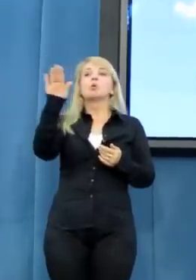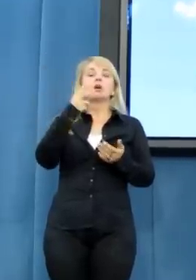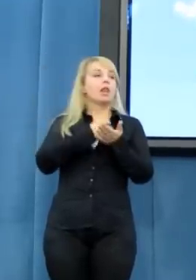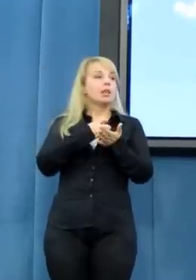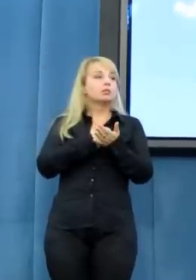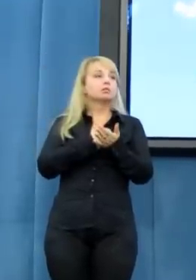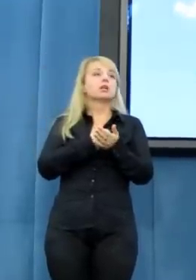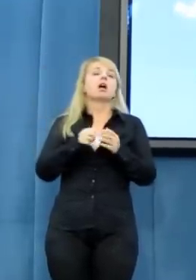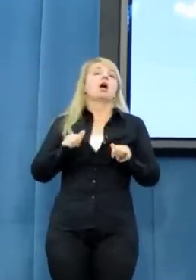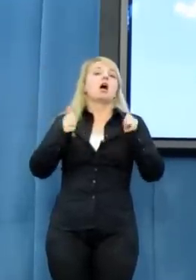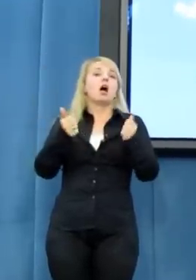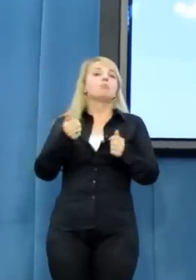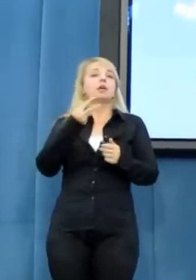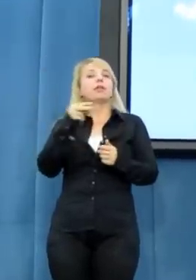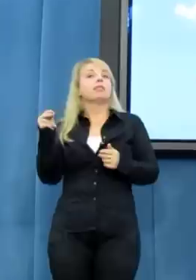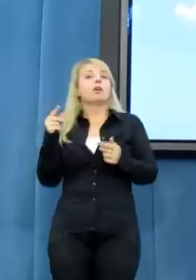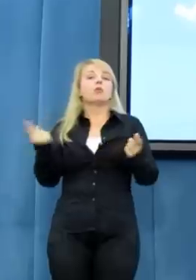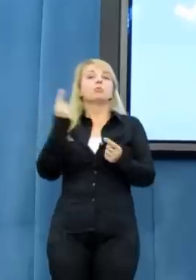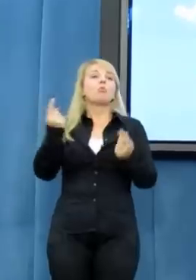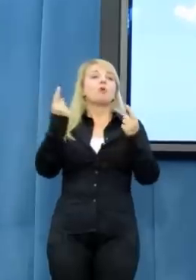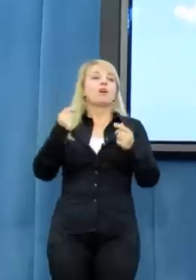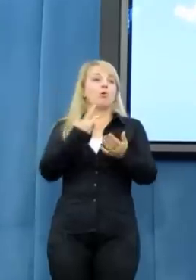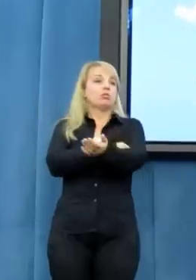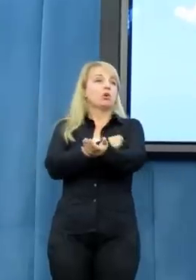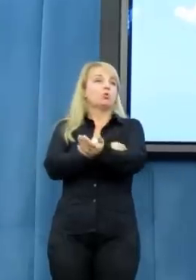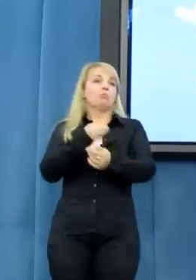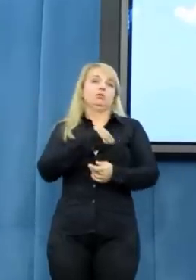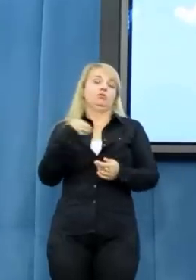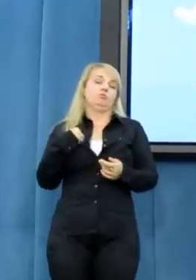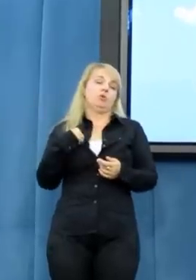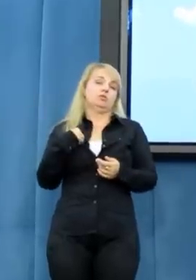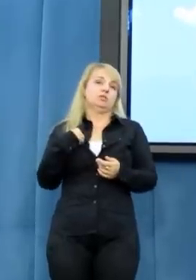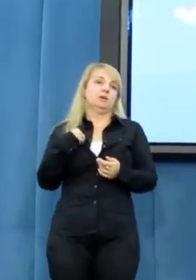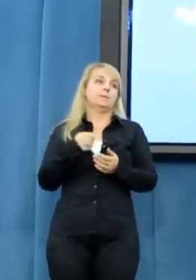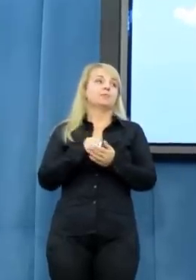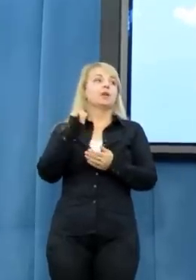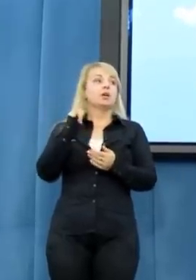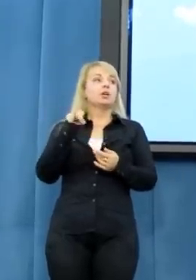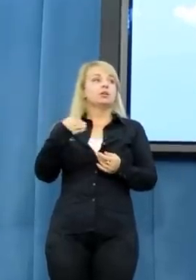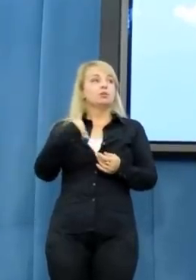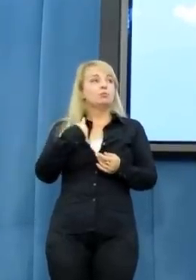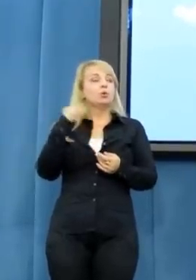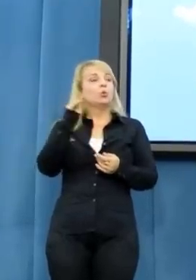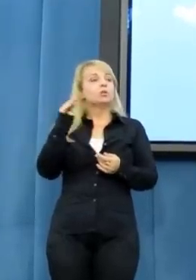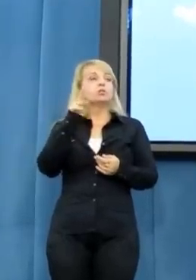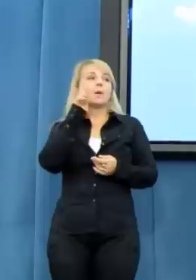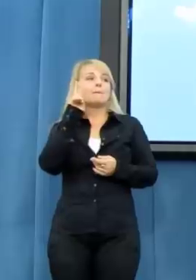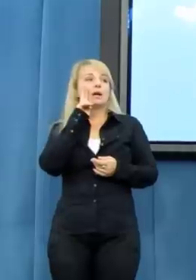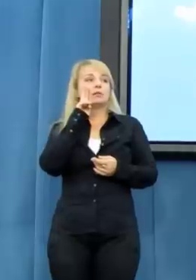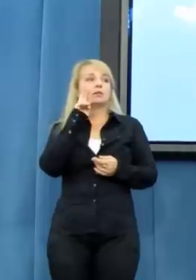nie promowała narkomanii w Polsce? Tak w skrócie można to ująć. I była tam jeszcze matka,